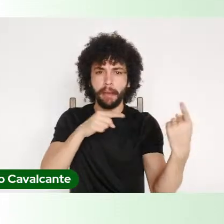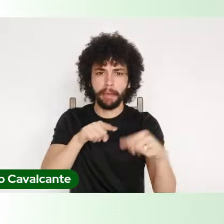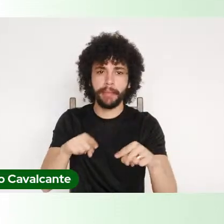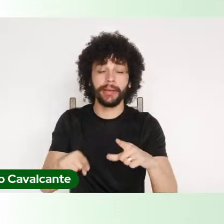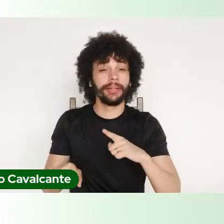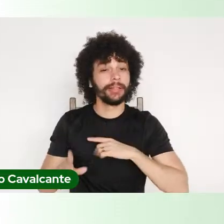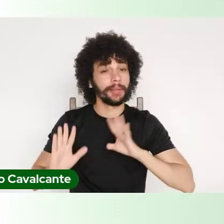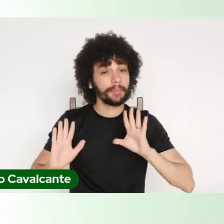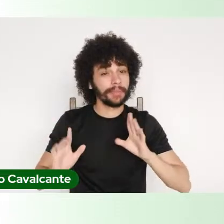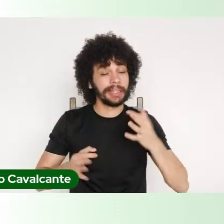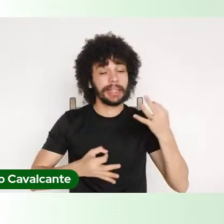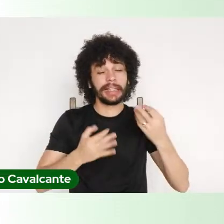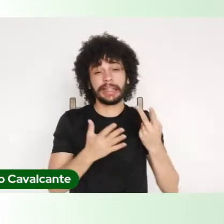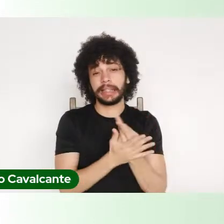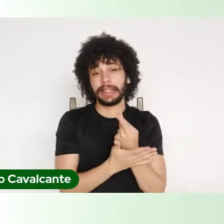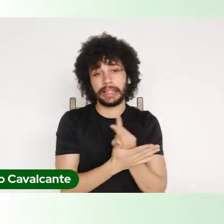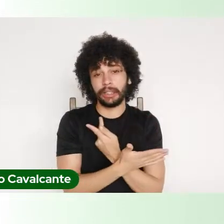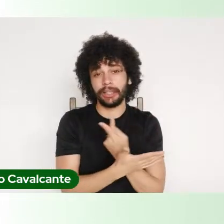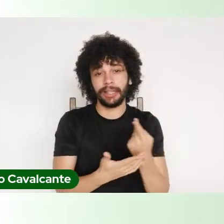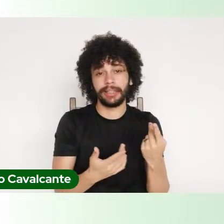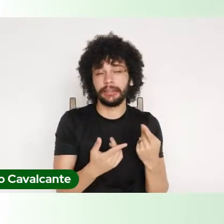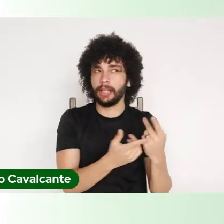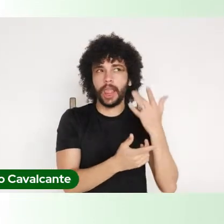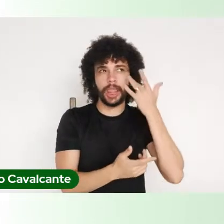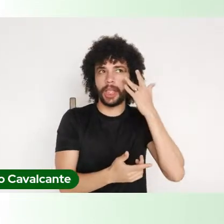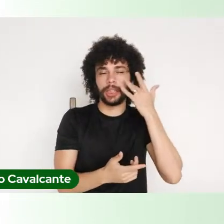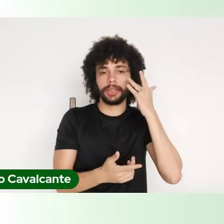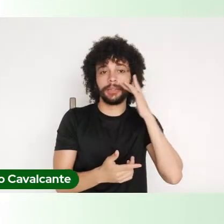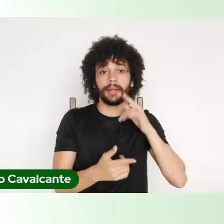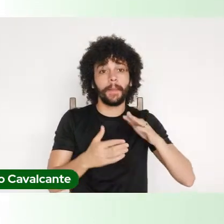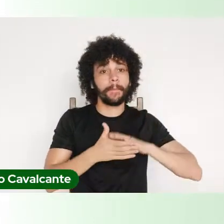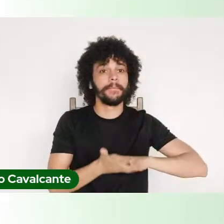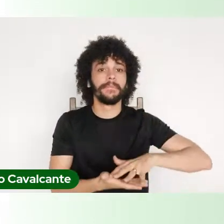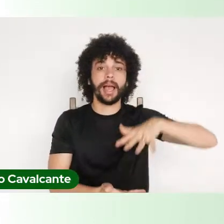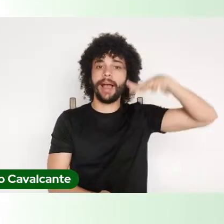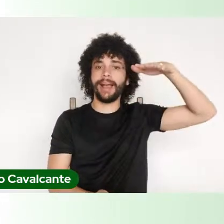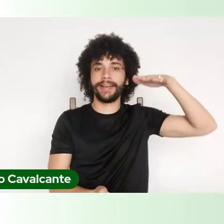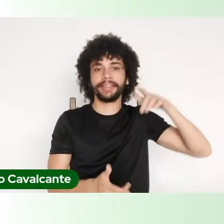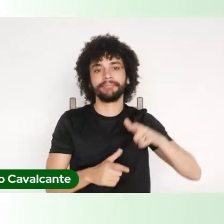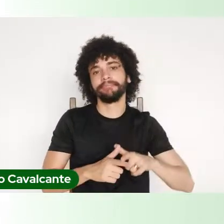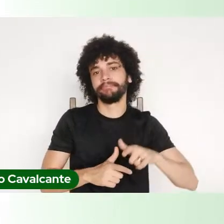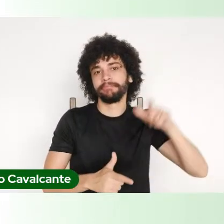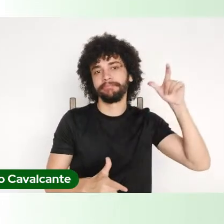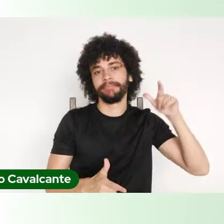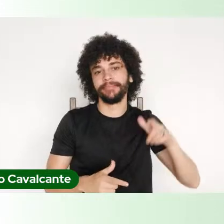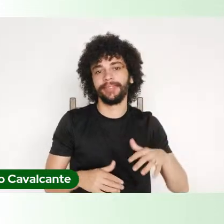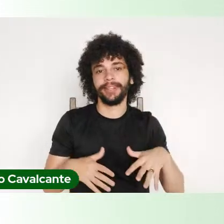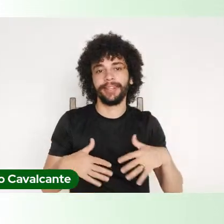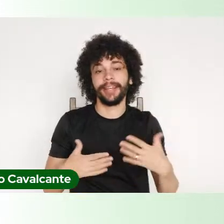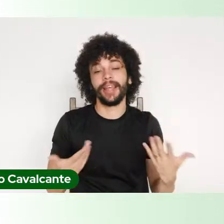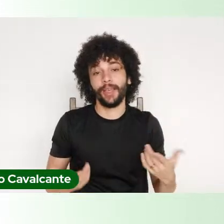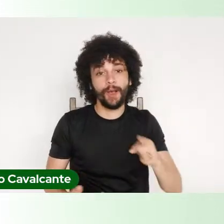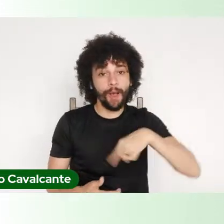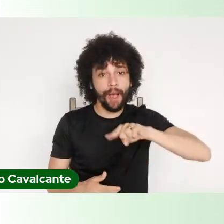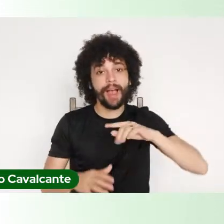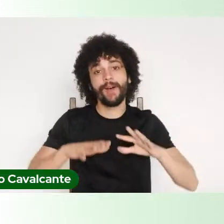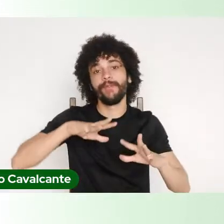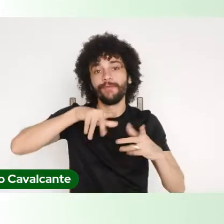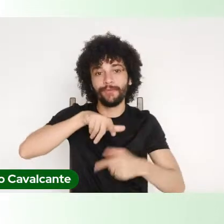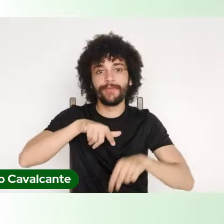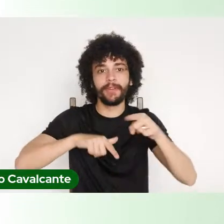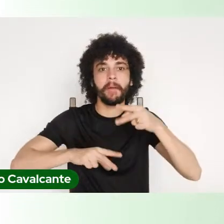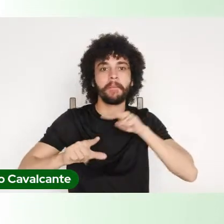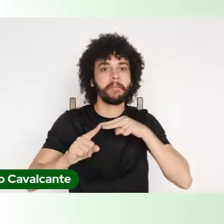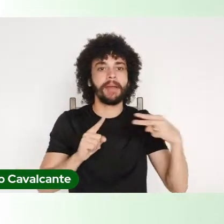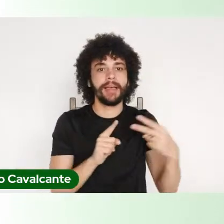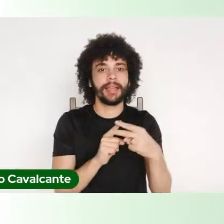incertezas são cada vez maiores também. nós estamos em um mundo de perspectivas